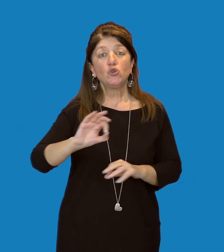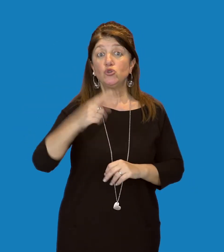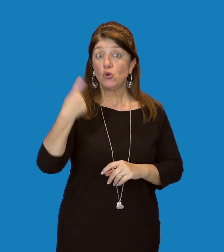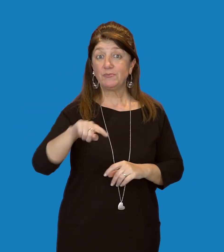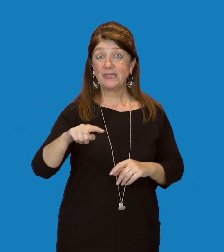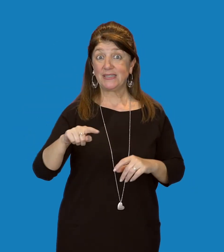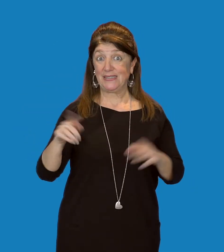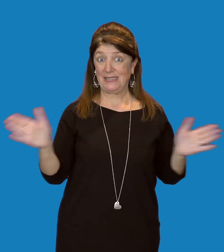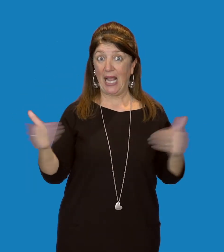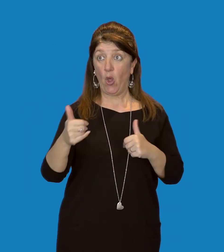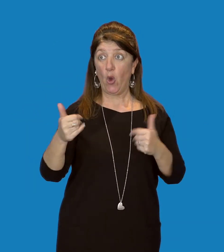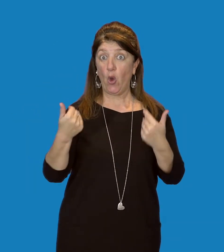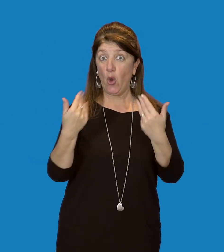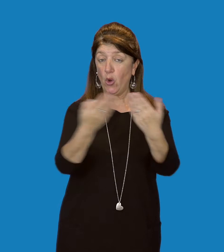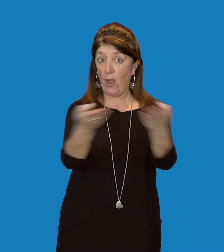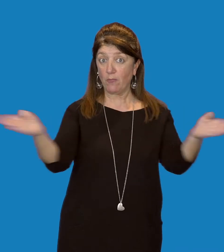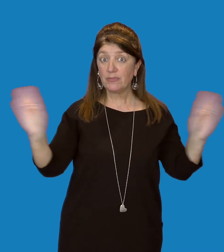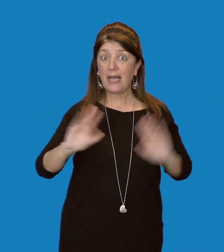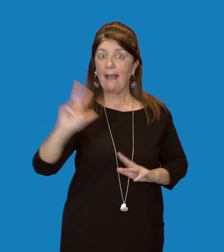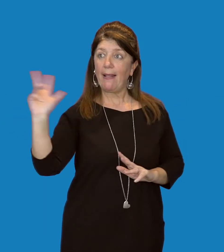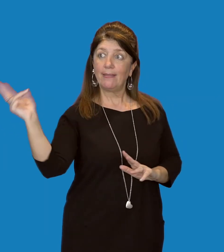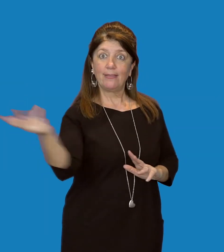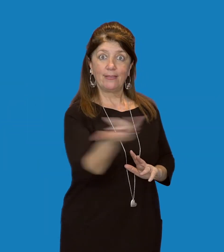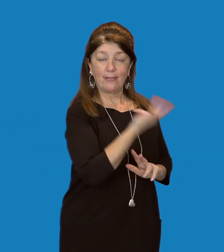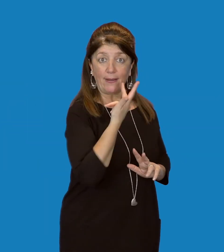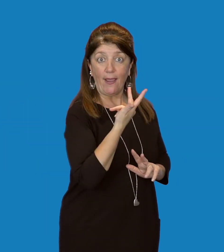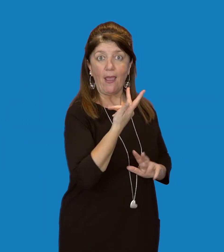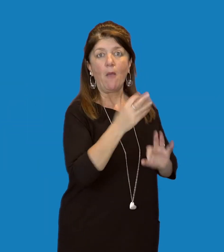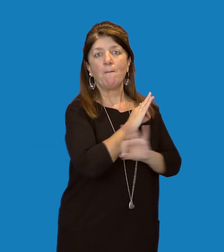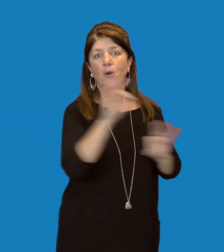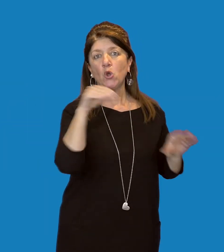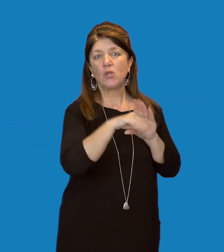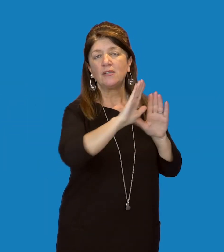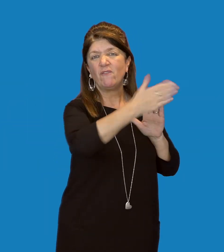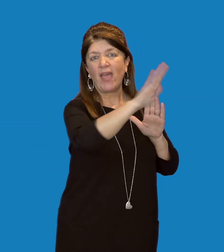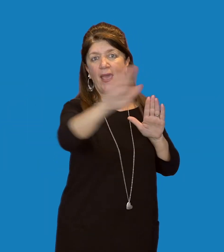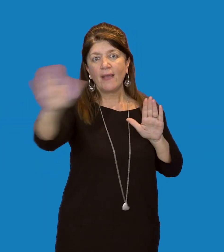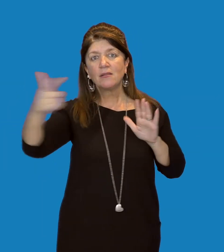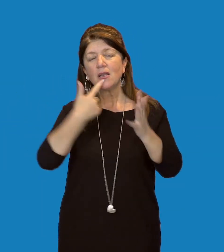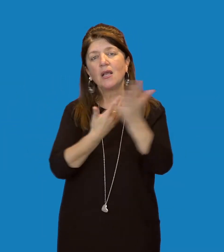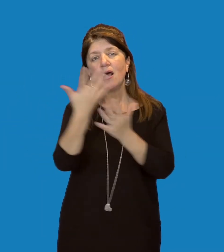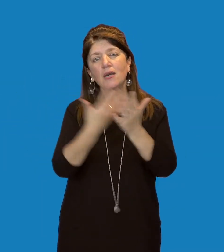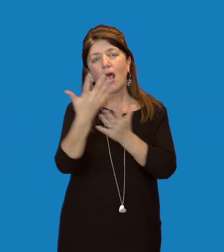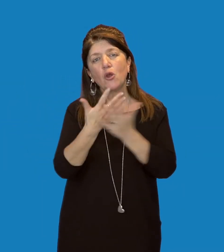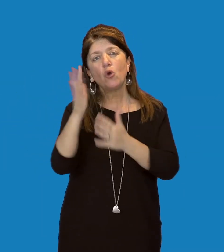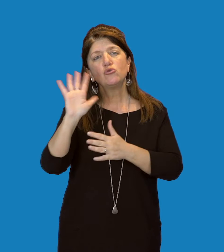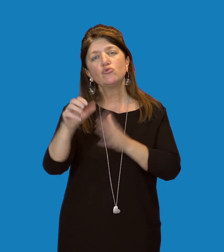salone sono occupate da grandi vetrine che ospitano ricostruzioni dei principali ambienti della regione afrotropicale.